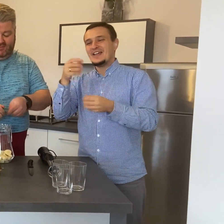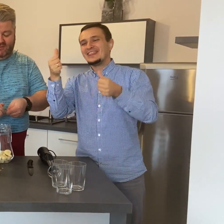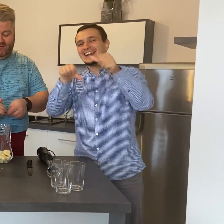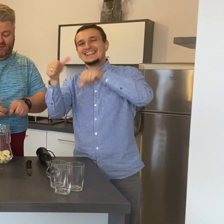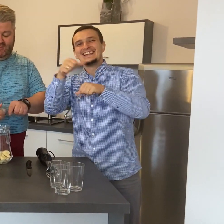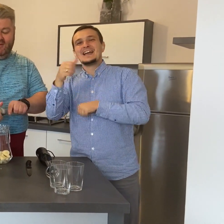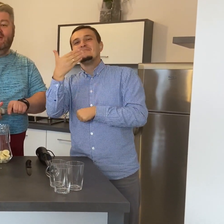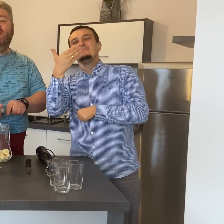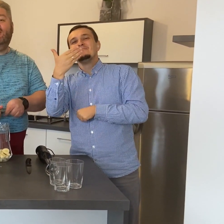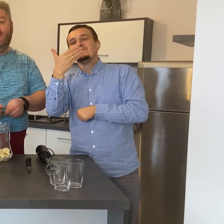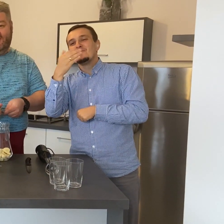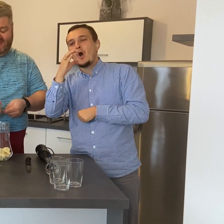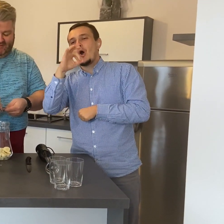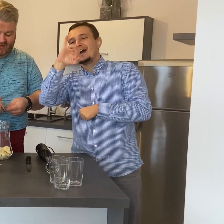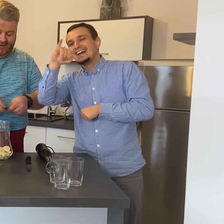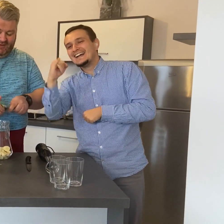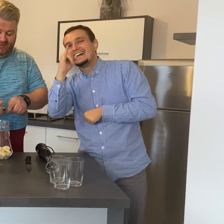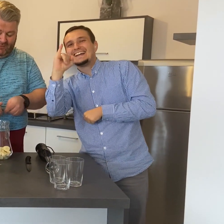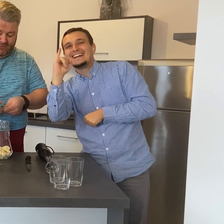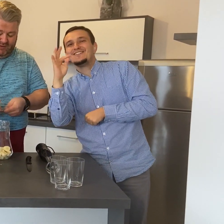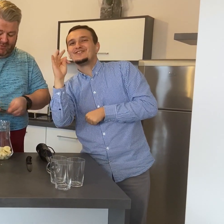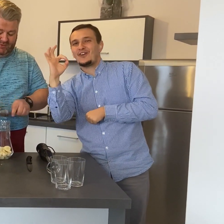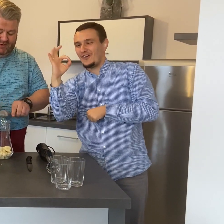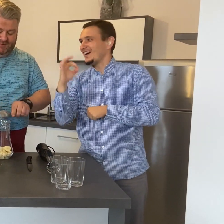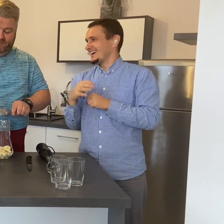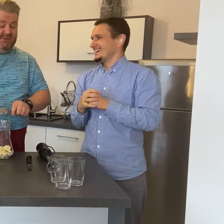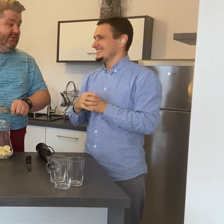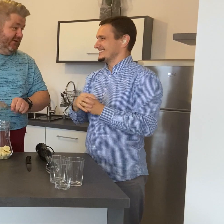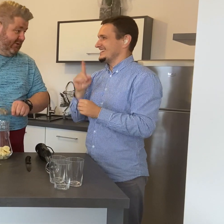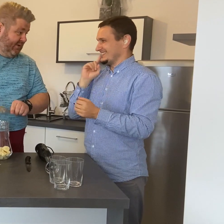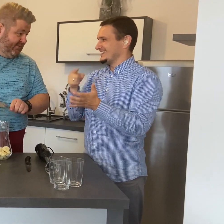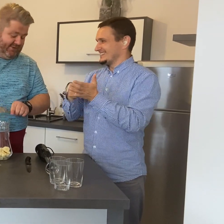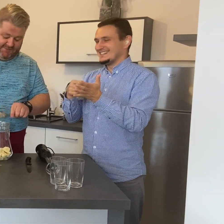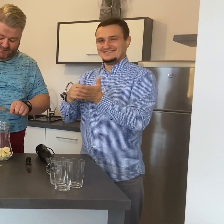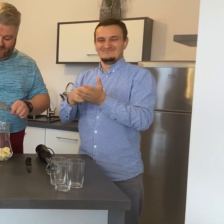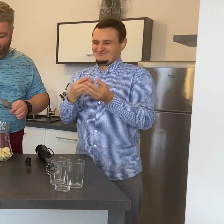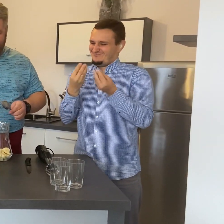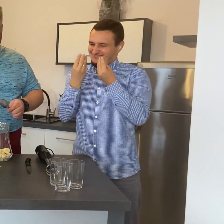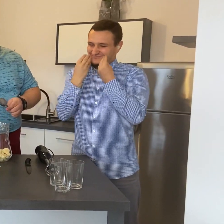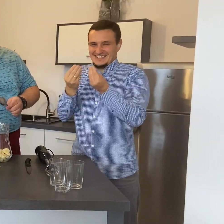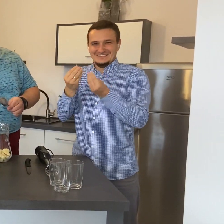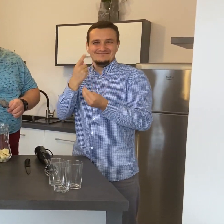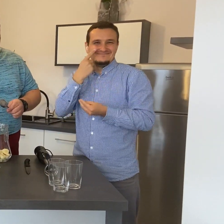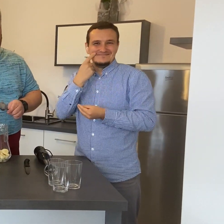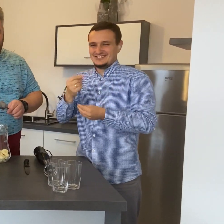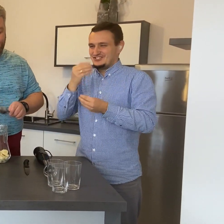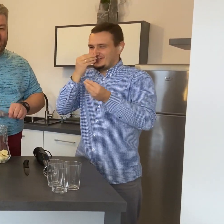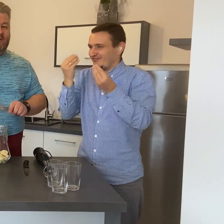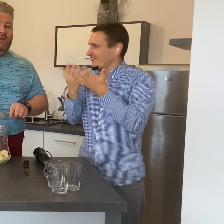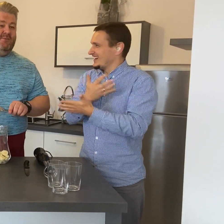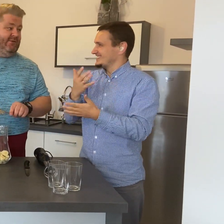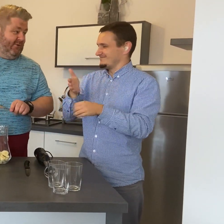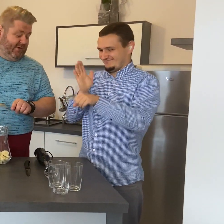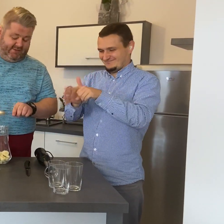właśnie na bazie soku z limonki. Świeżej mięty. Bardzo lubiany drink przez kobiety.